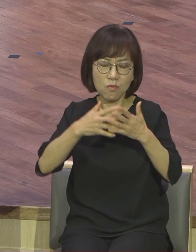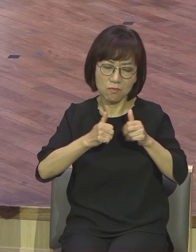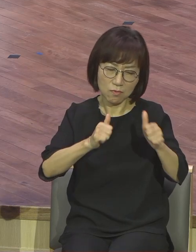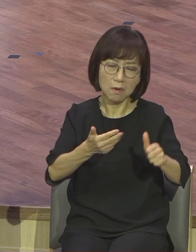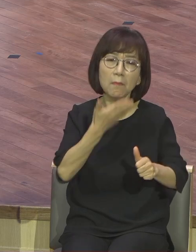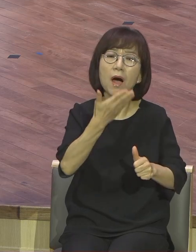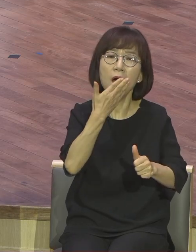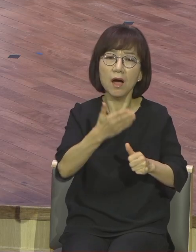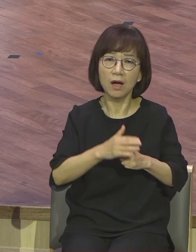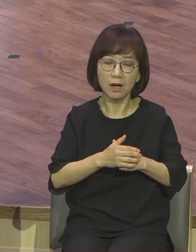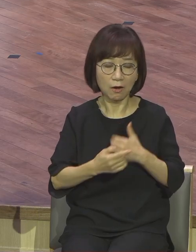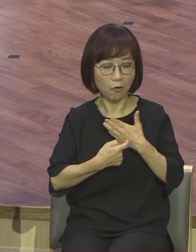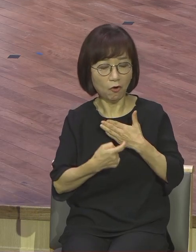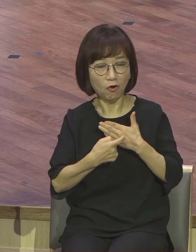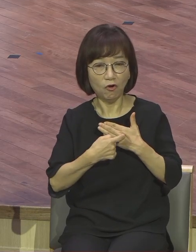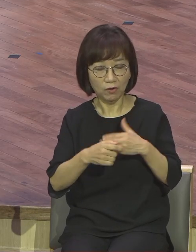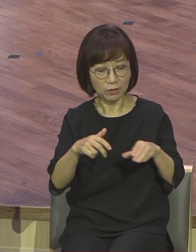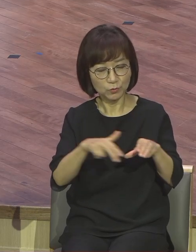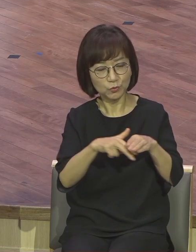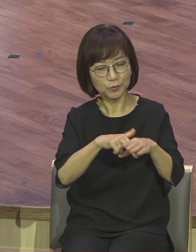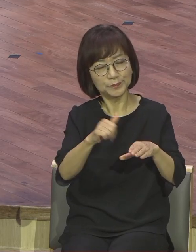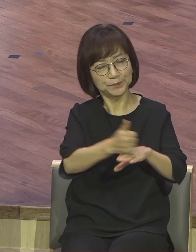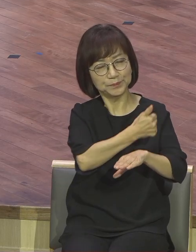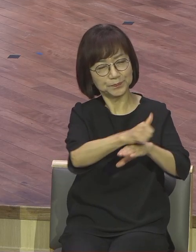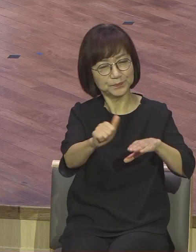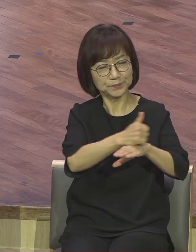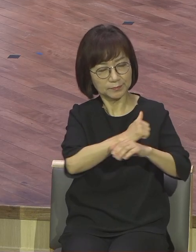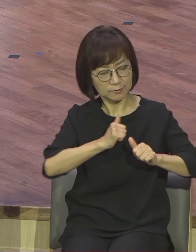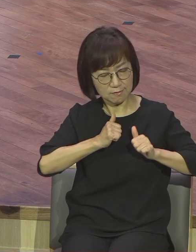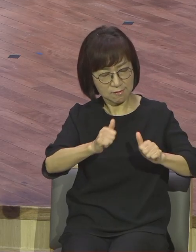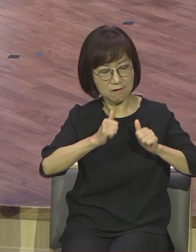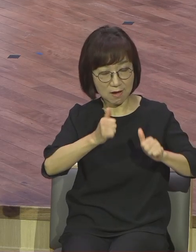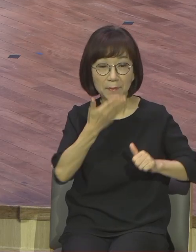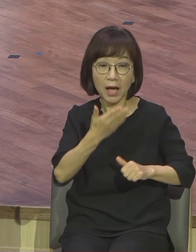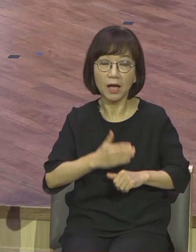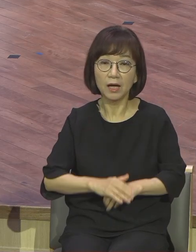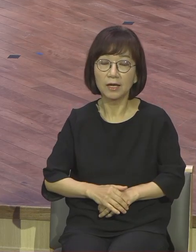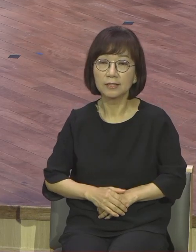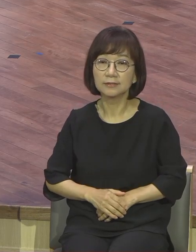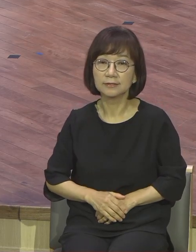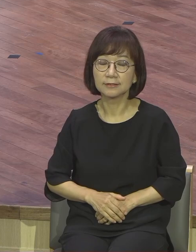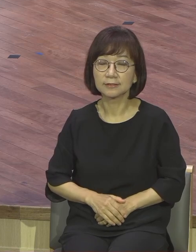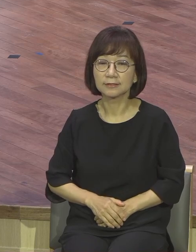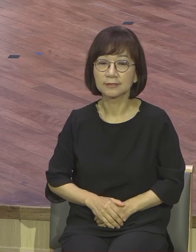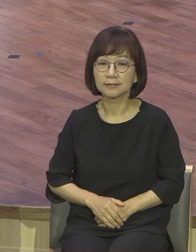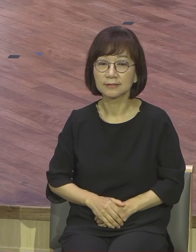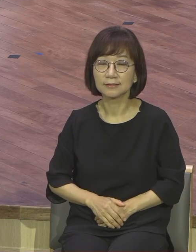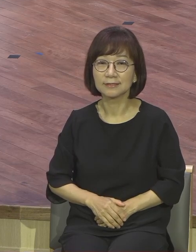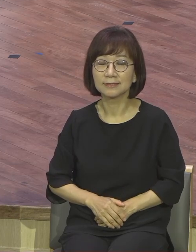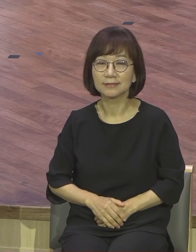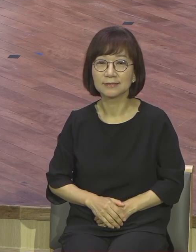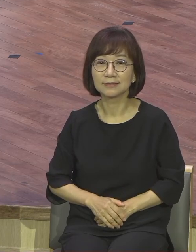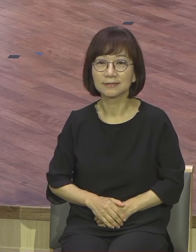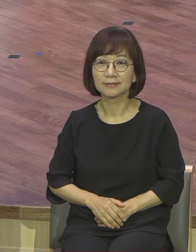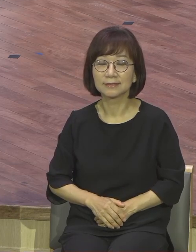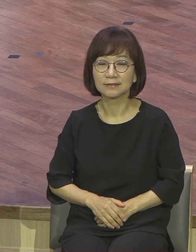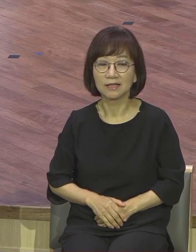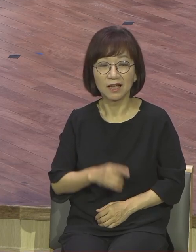종교생활, 교회 생활을 열심히 할 수 있습니다. 그런데 이런 사람을 가르쳐서 등은 있으나